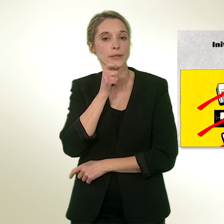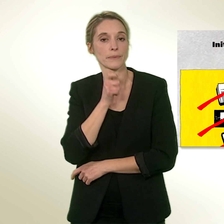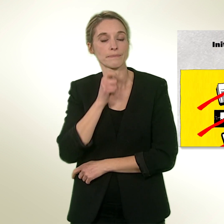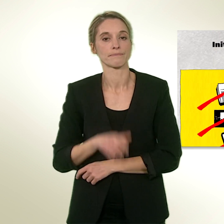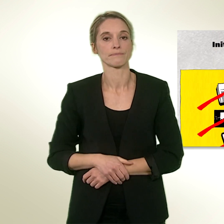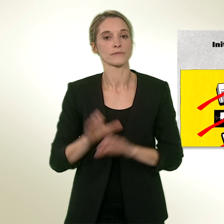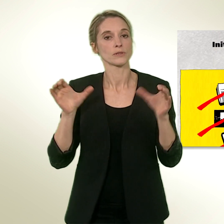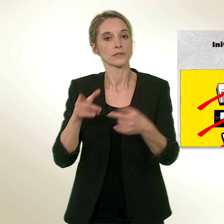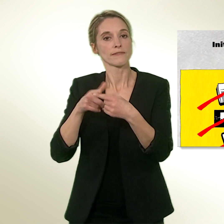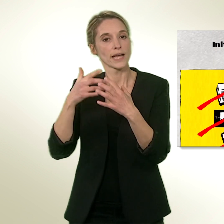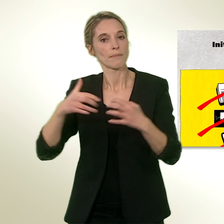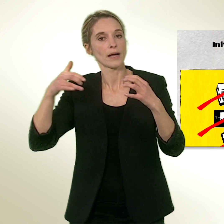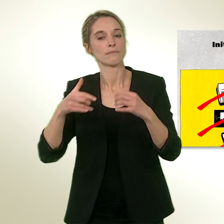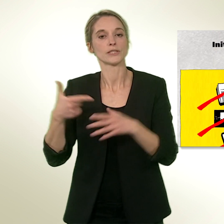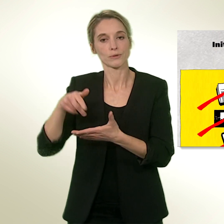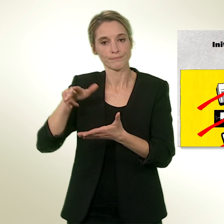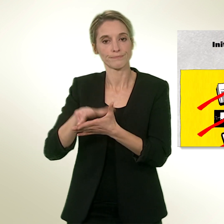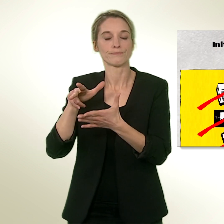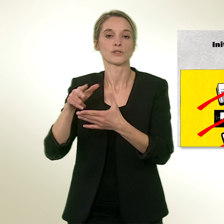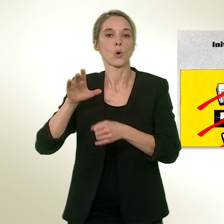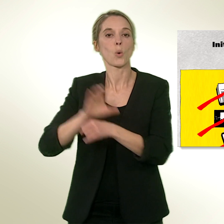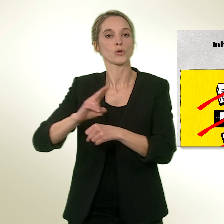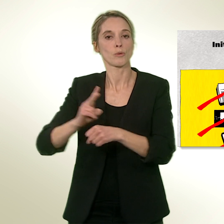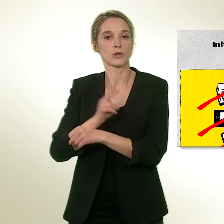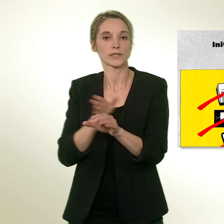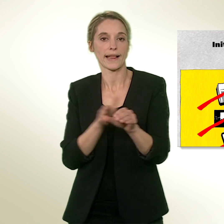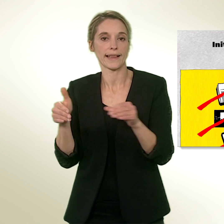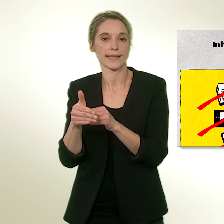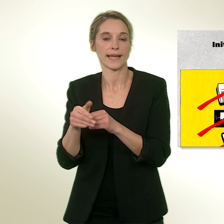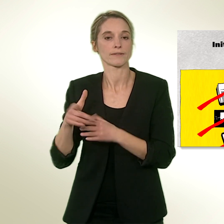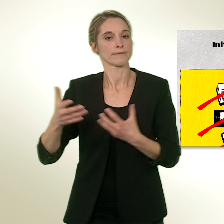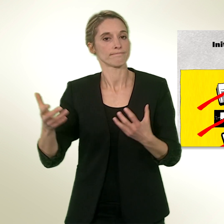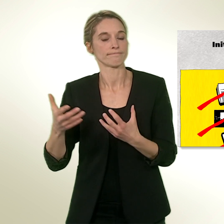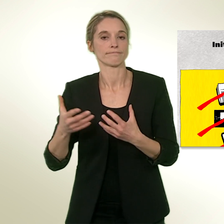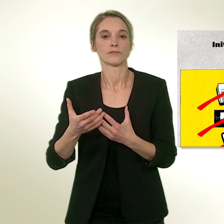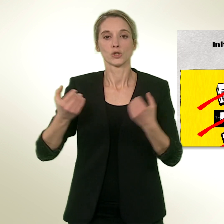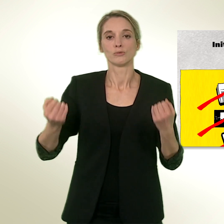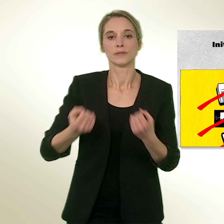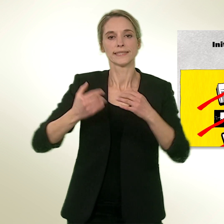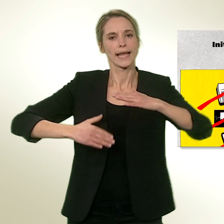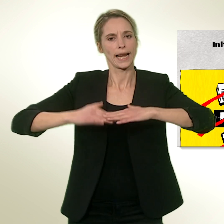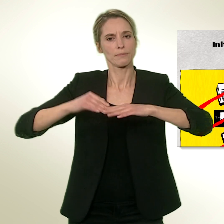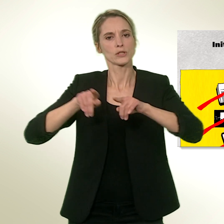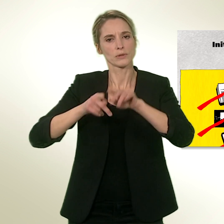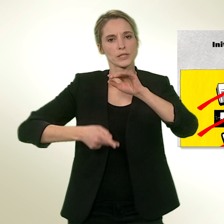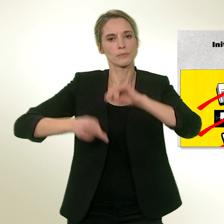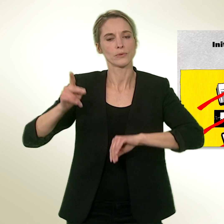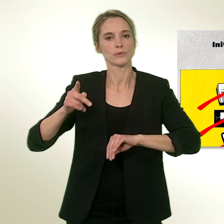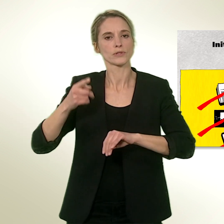Parlement ont adopté un contre-projet indirect. Ils veulent restreindre la publicité pour le tabac pour de nouvelles règles inscrites dans la loi